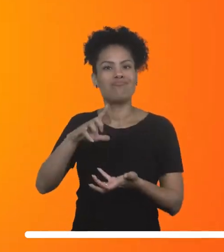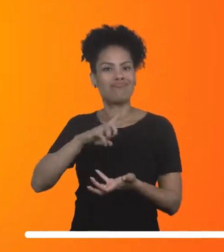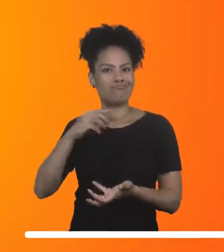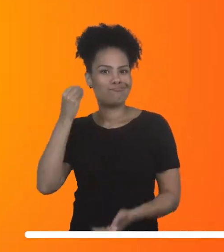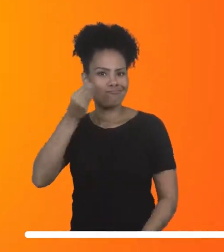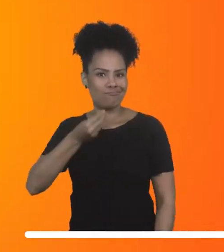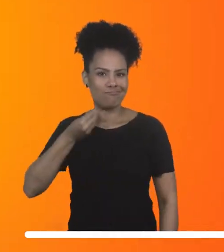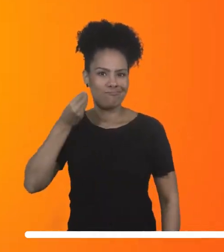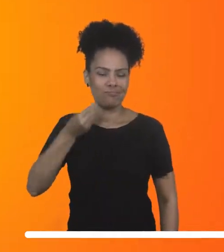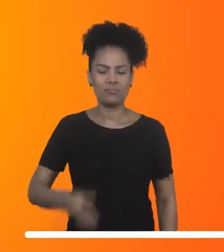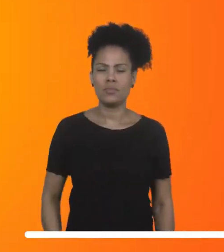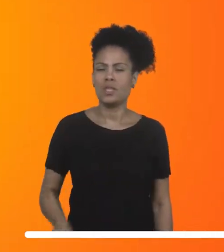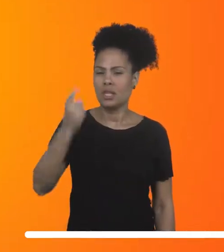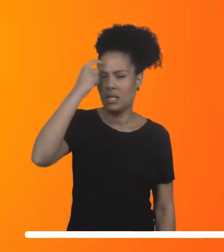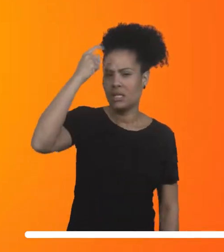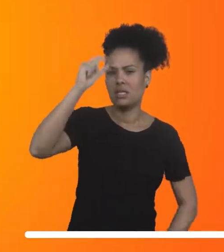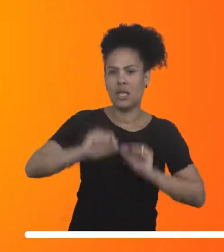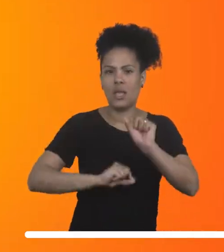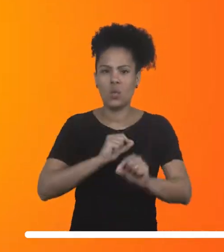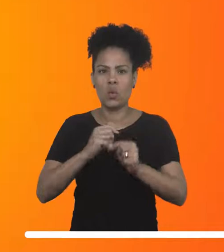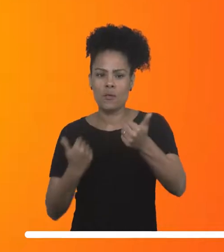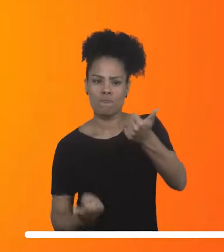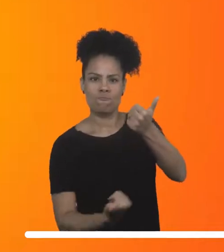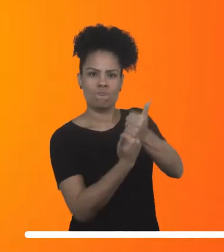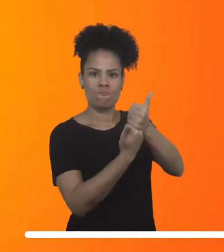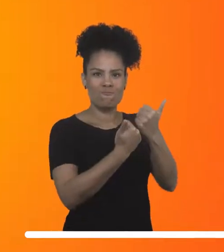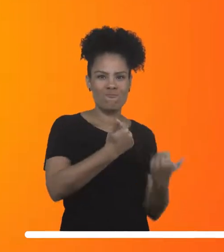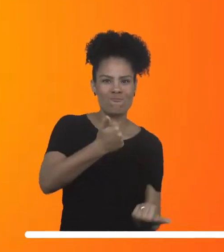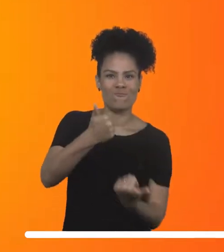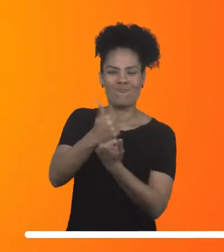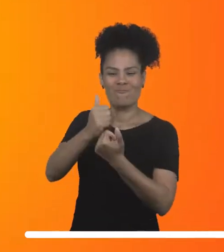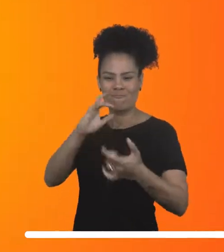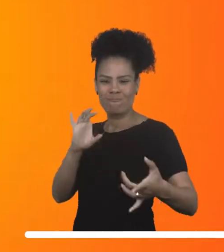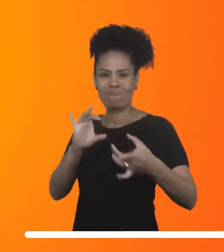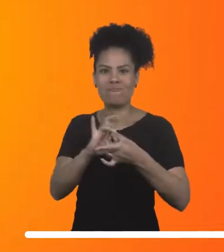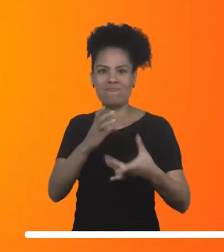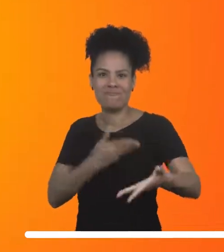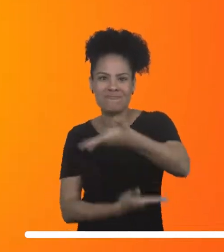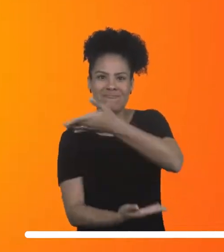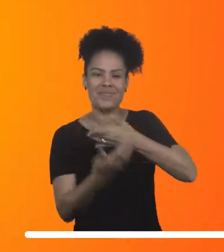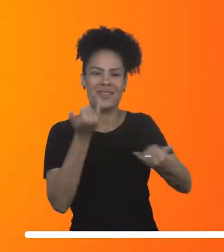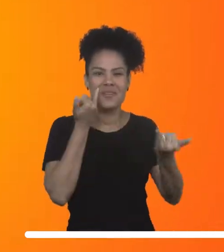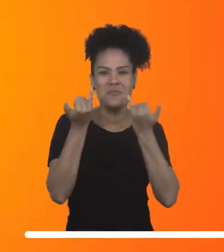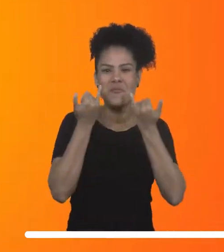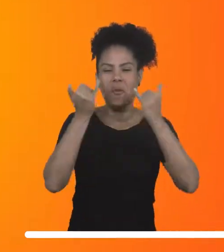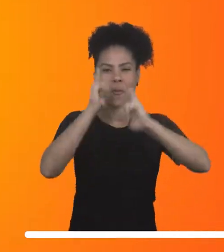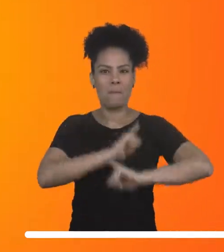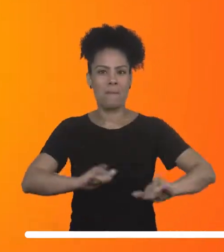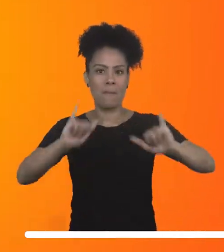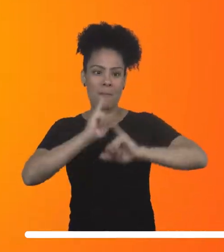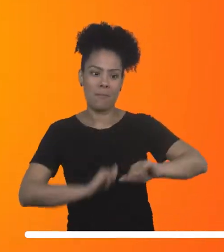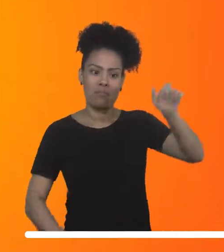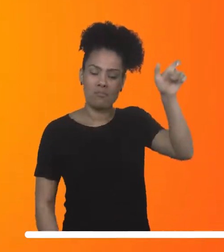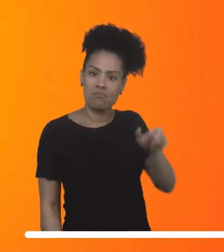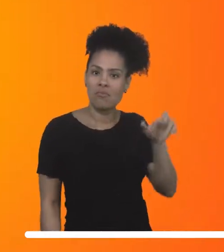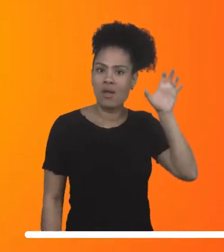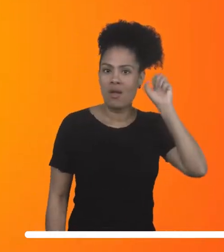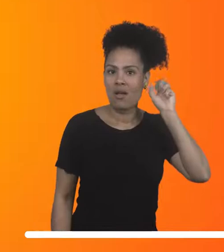exista uma interação e rede de apoio e informação referentes a quem também é ouvinte, mas tem os pais